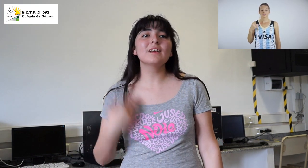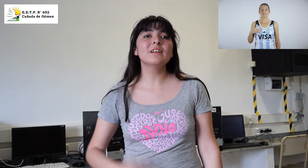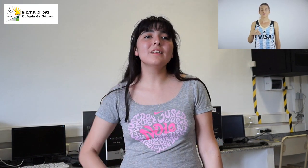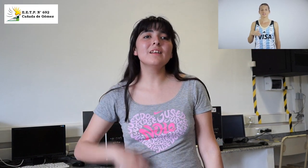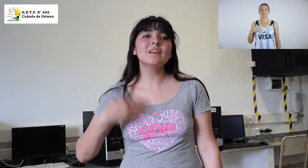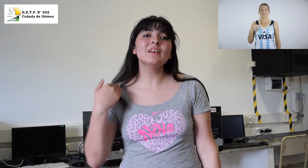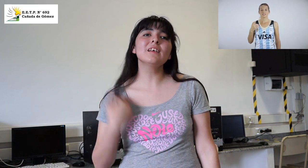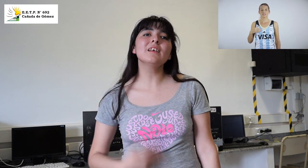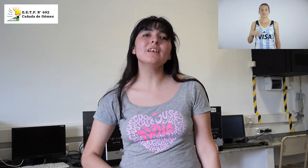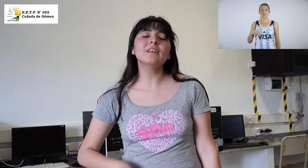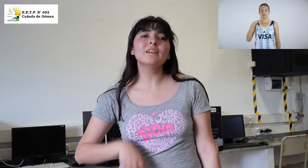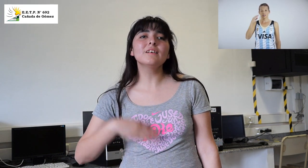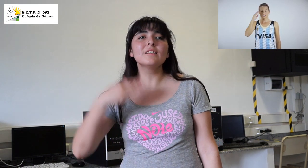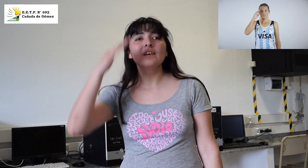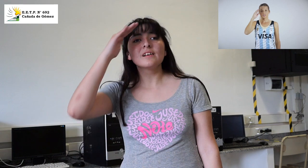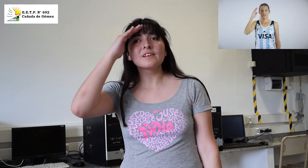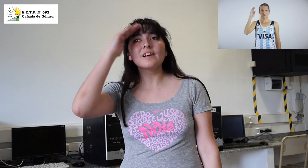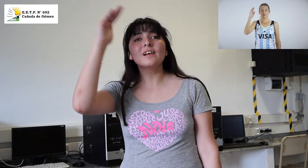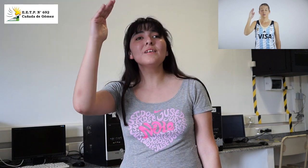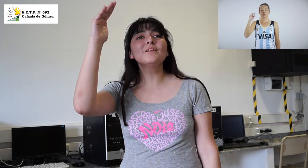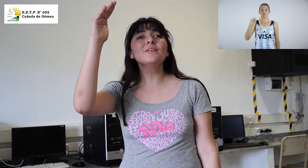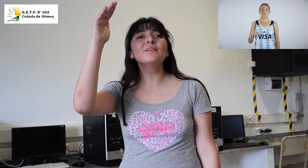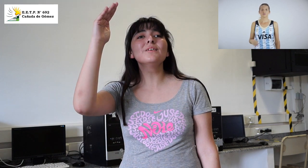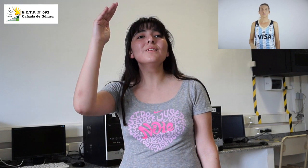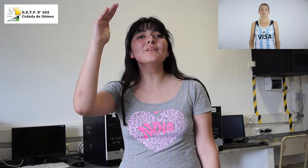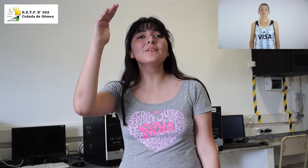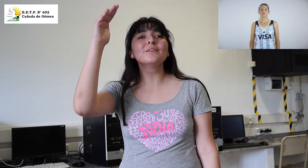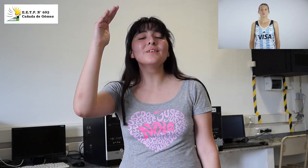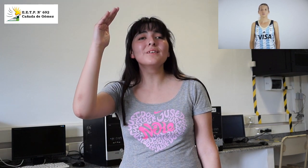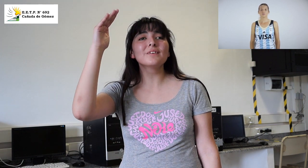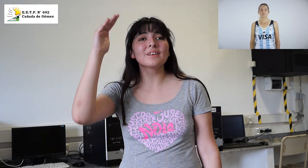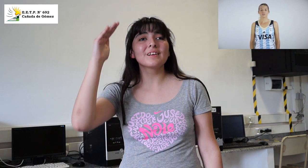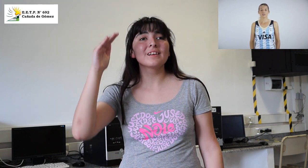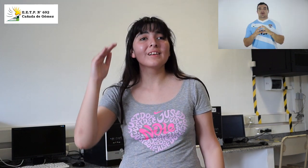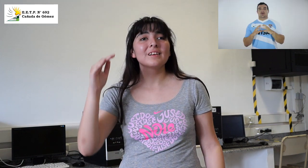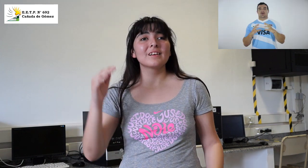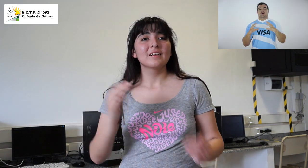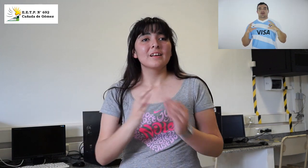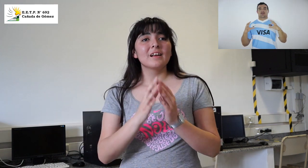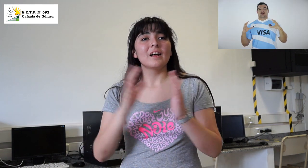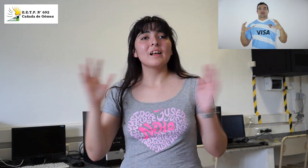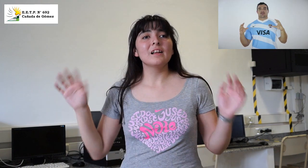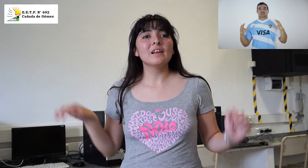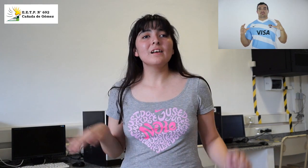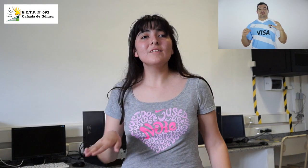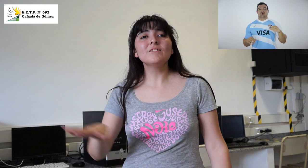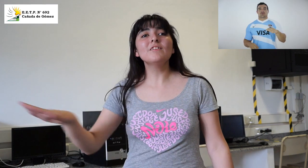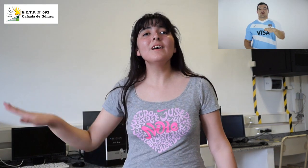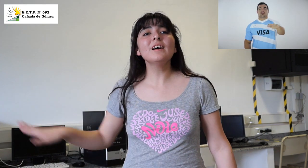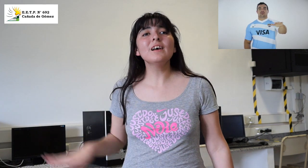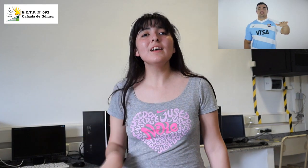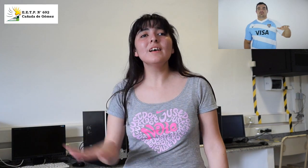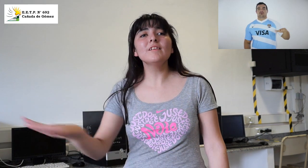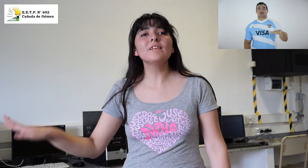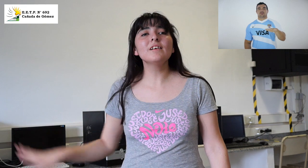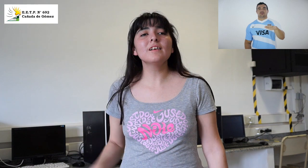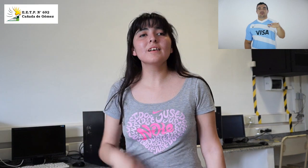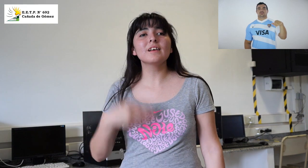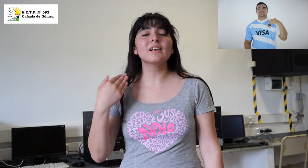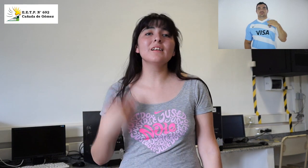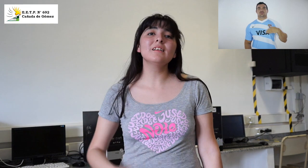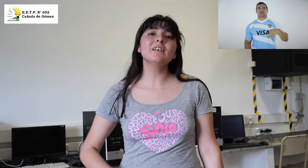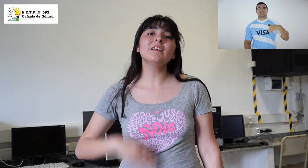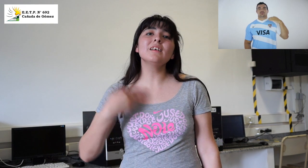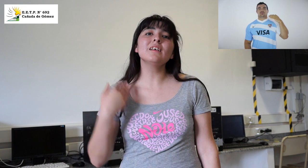argentino. Salud, al gran pueblo